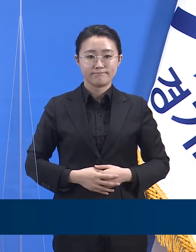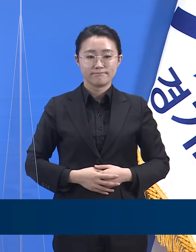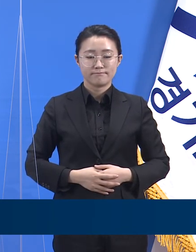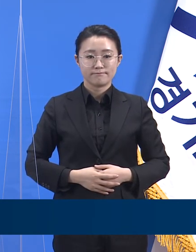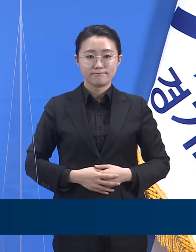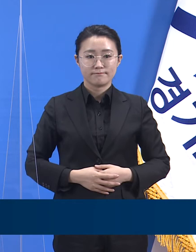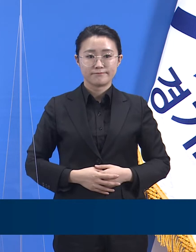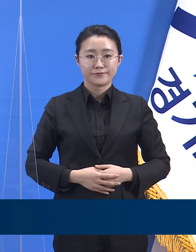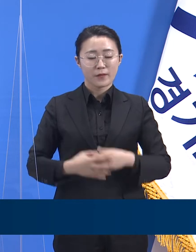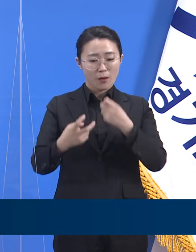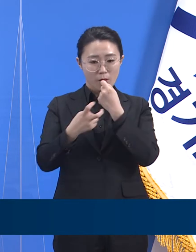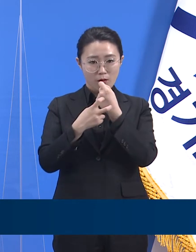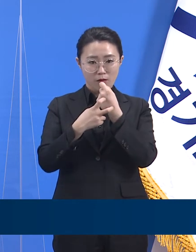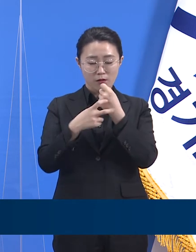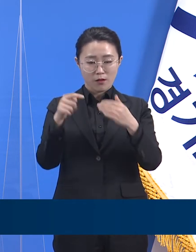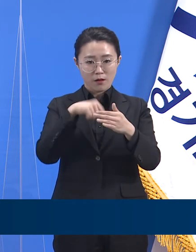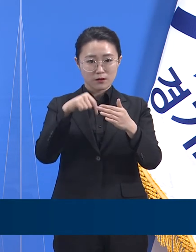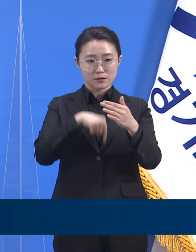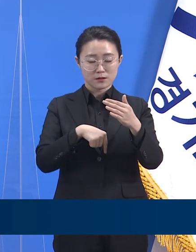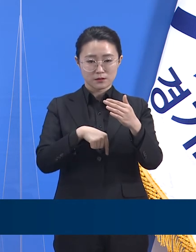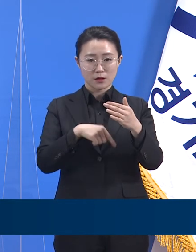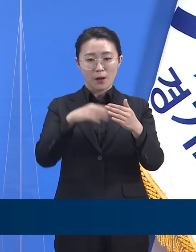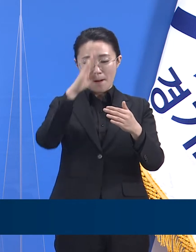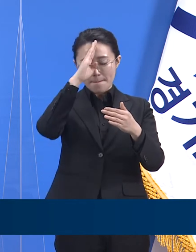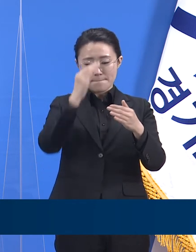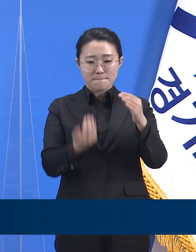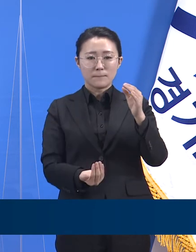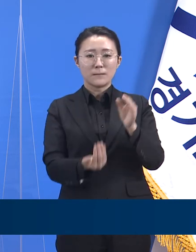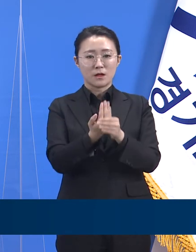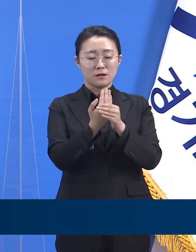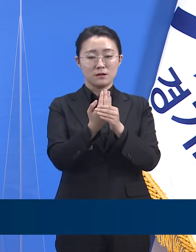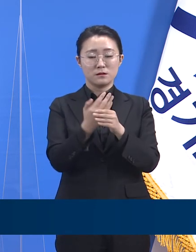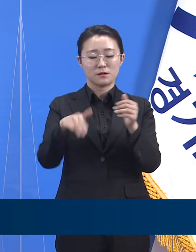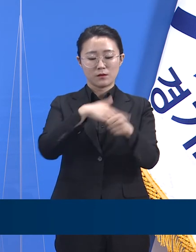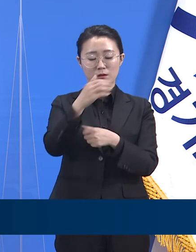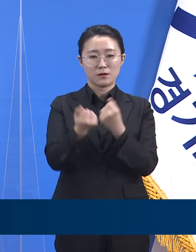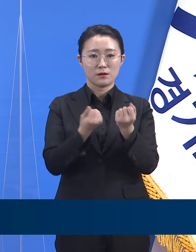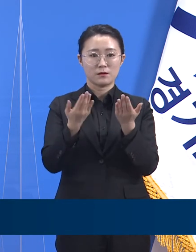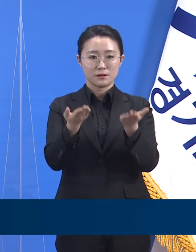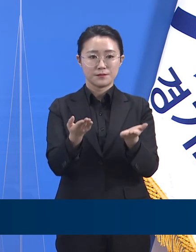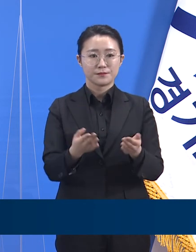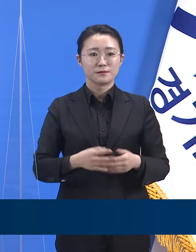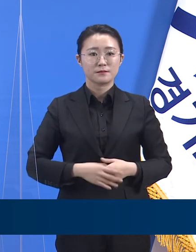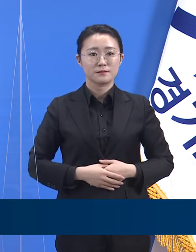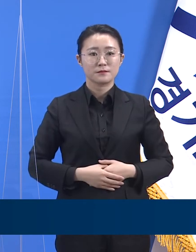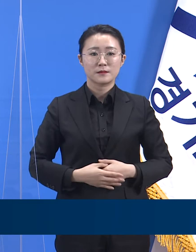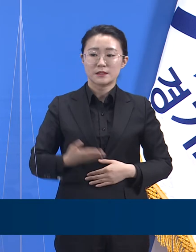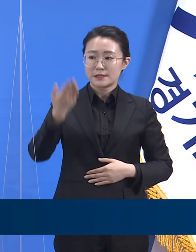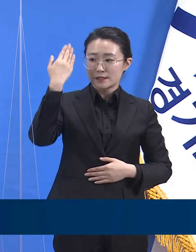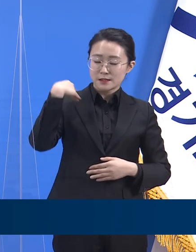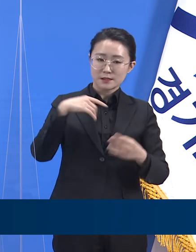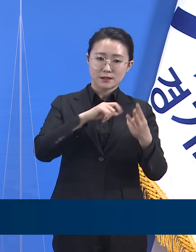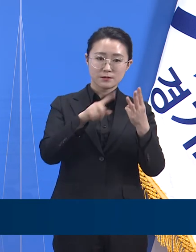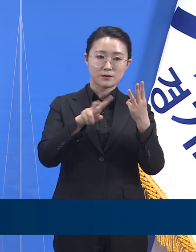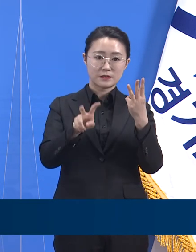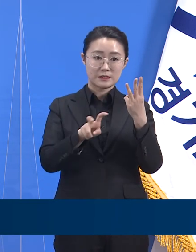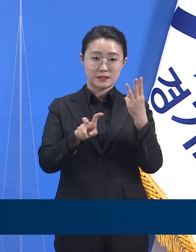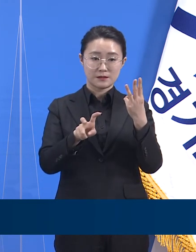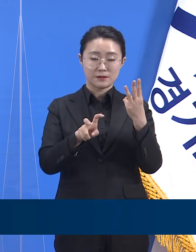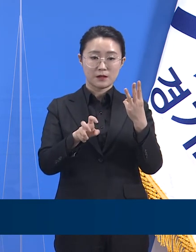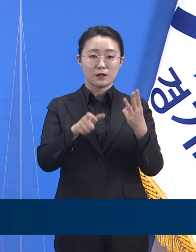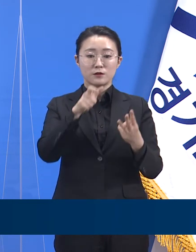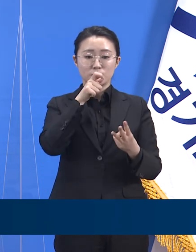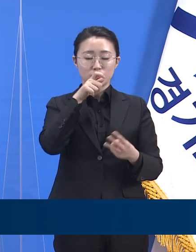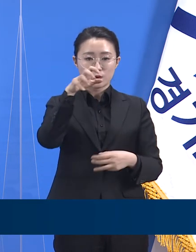의료기관에서의 발생한 확진 사례에 대해서도 말씀드리겠습니다. 지난 20일 수원시